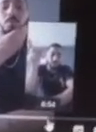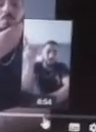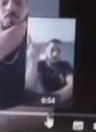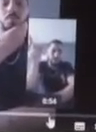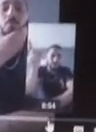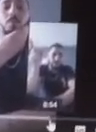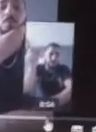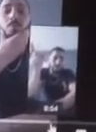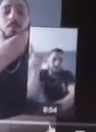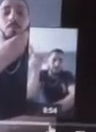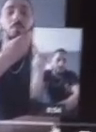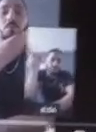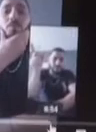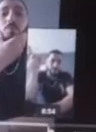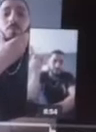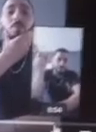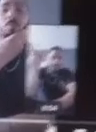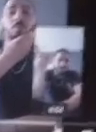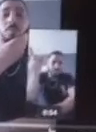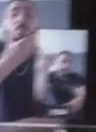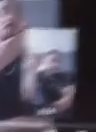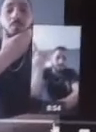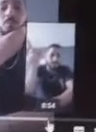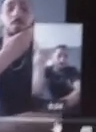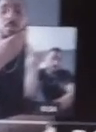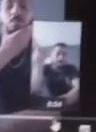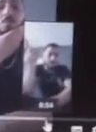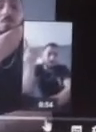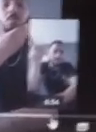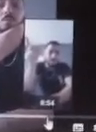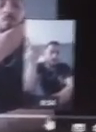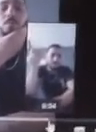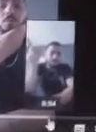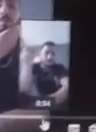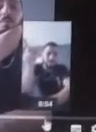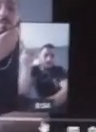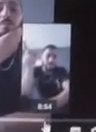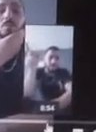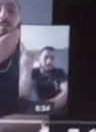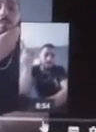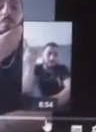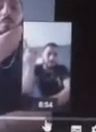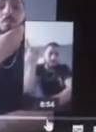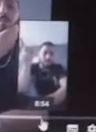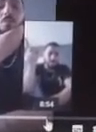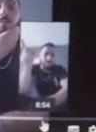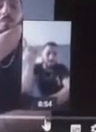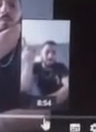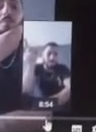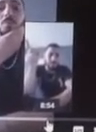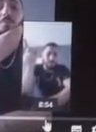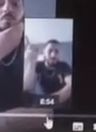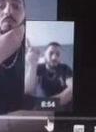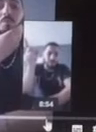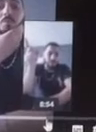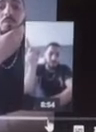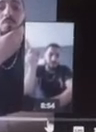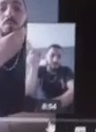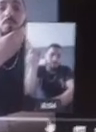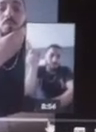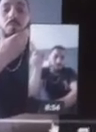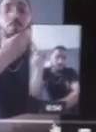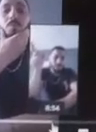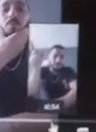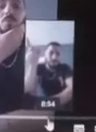dans l'autocritique Il faut avouer, il faut accepter, voilà, qu'on a des éléments, comme j'ai